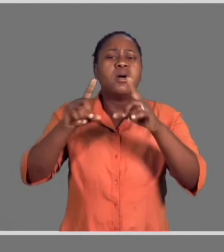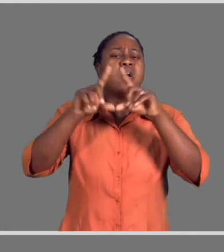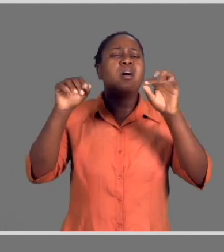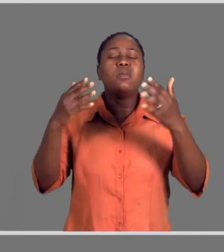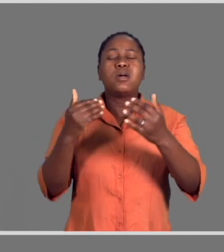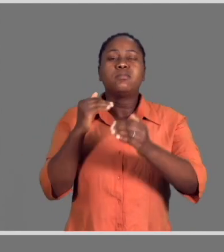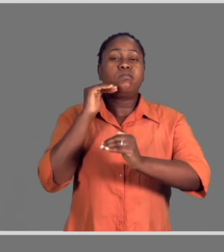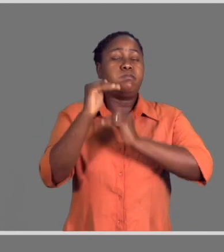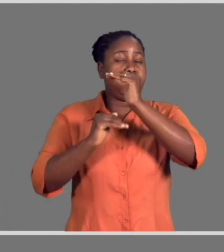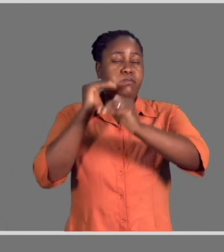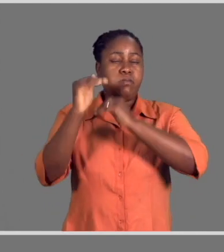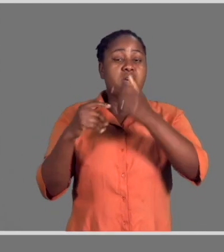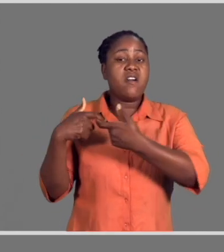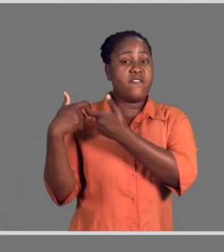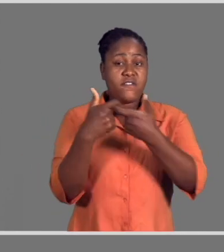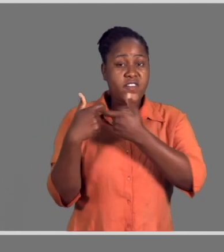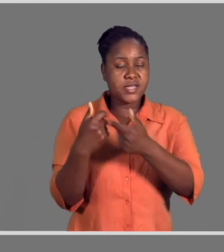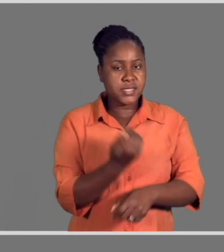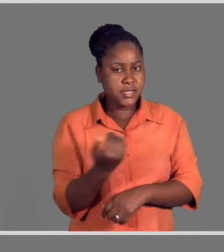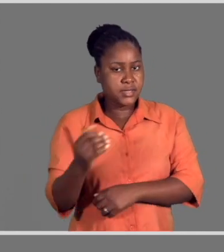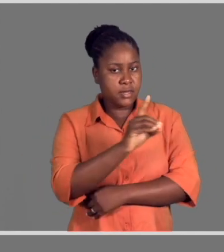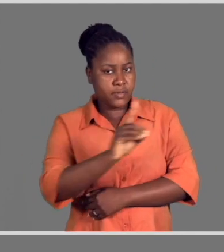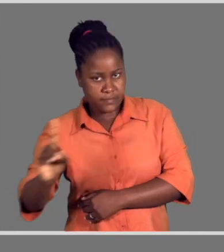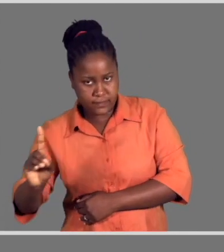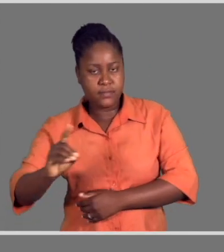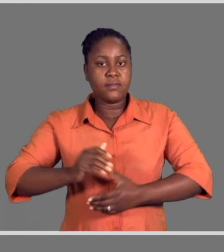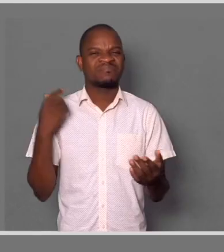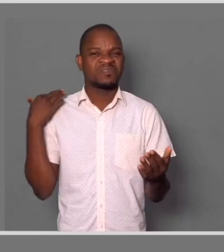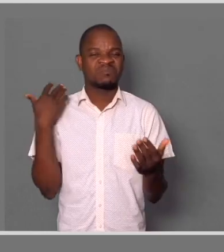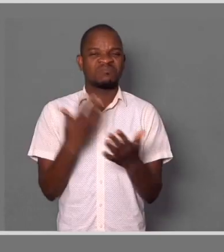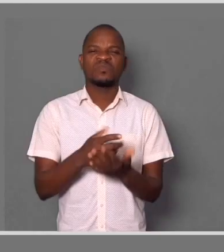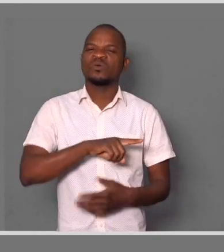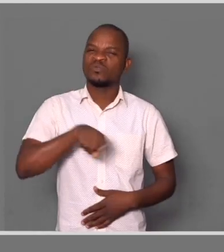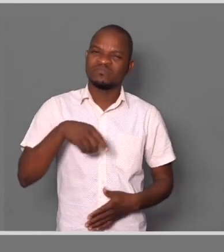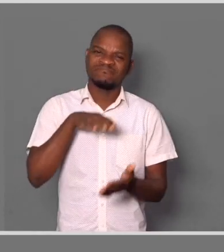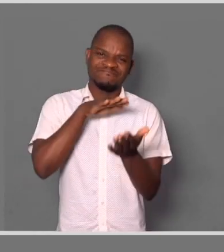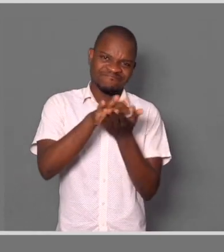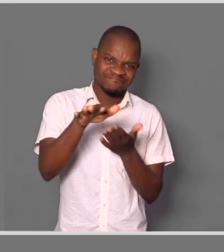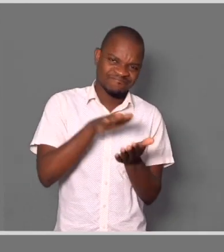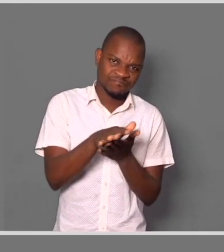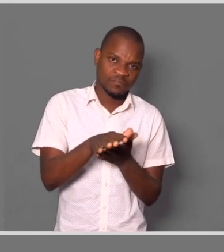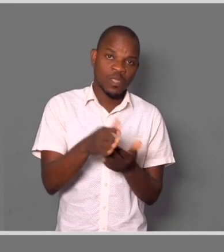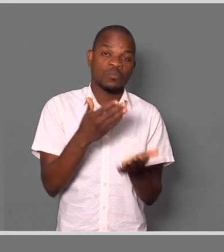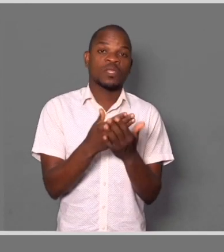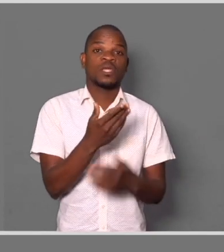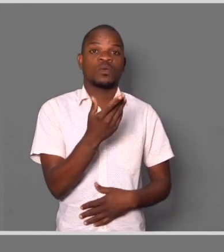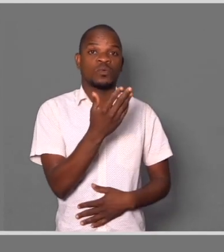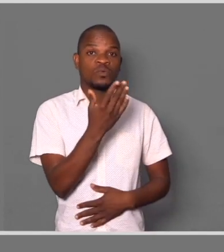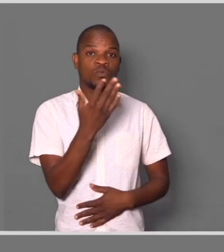envolvimento ativo das famílias de crianças com deficiência. Mas que a gente tem falado muito, que é falar desse